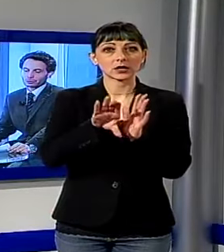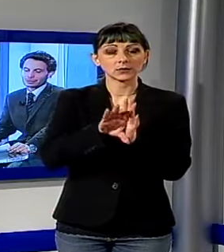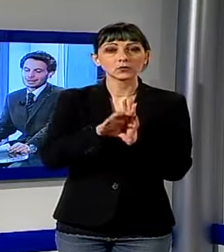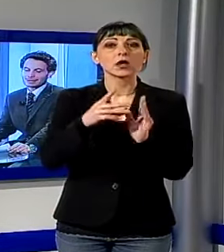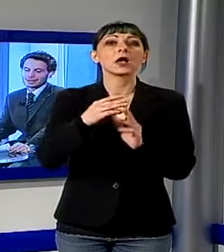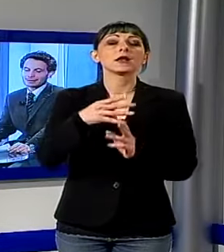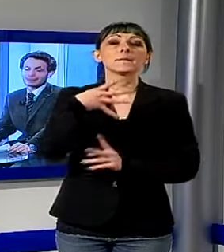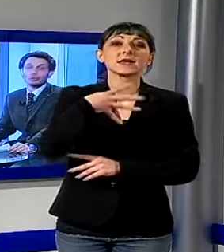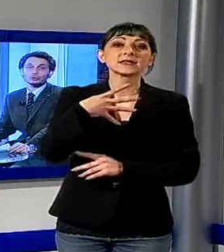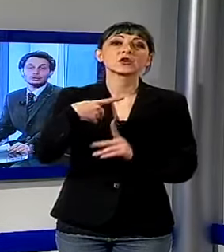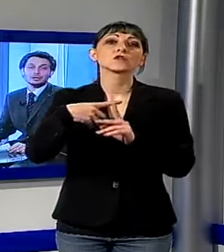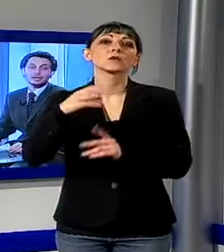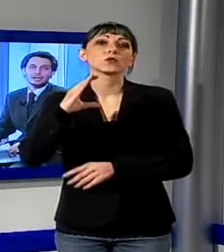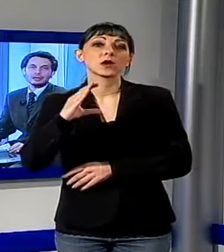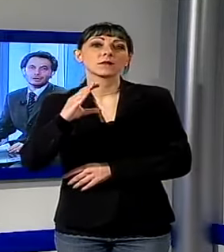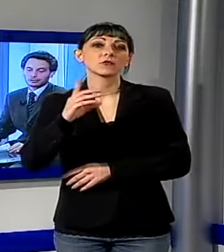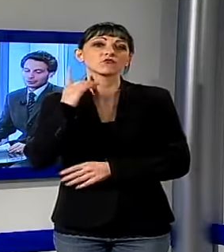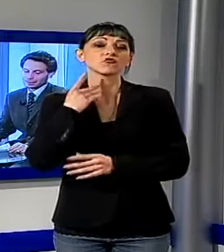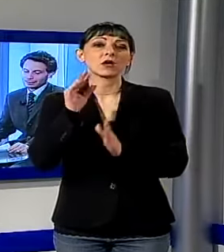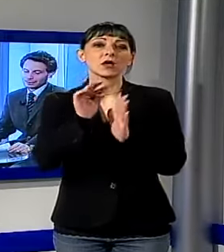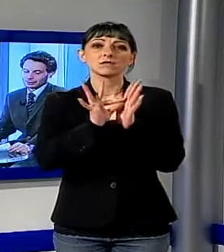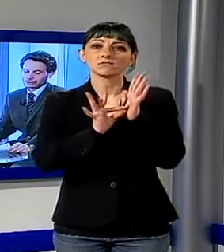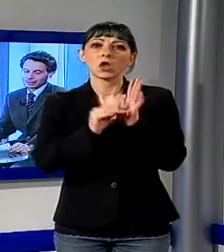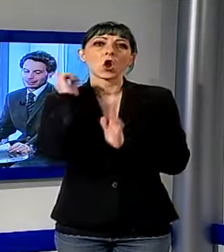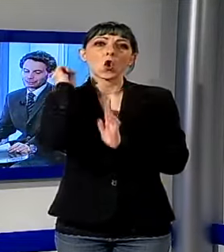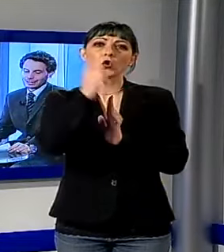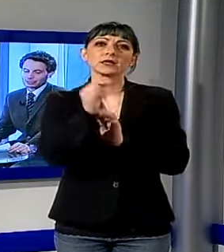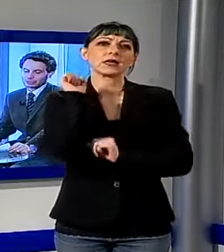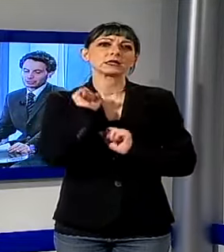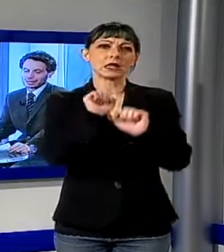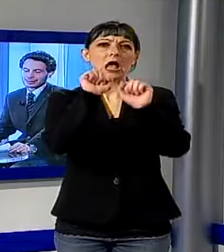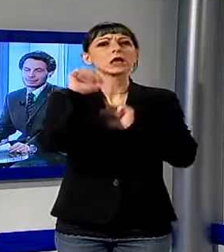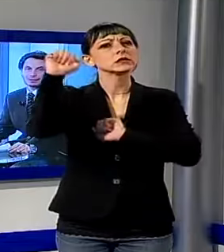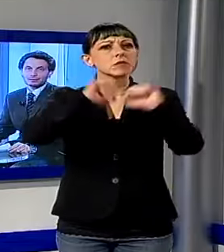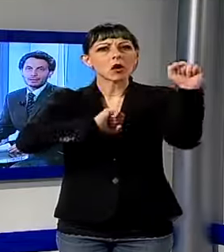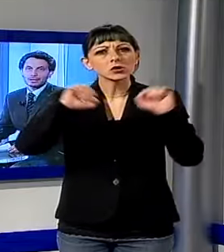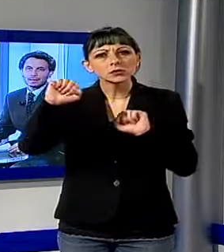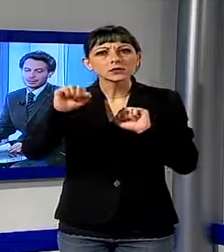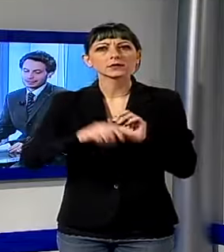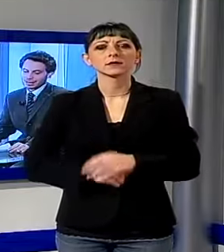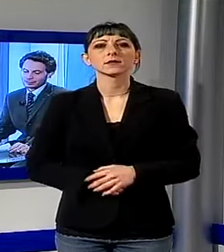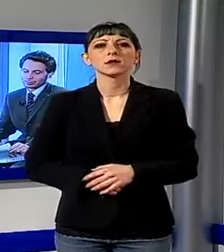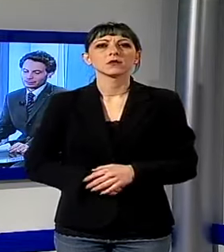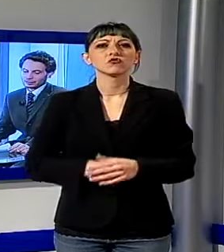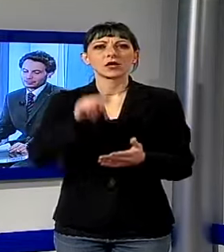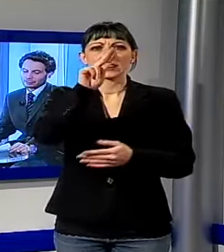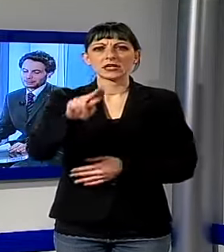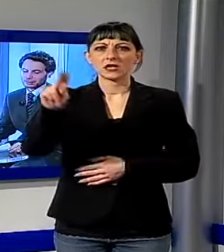'ordinanza antibotti in occasione della notte di Capodanno le ordinanze prevedono il divieto di far esplodere